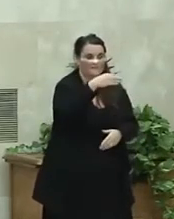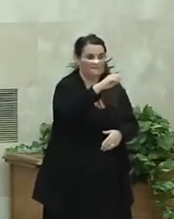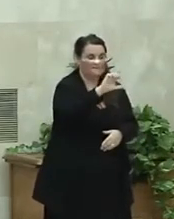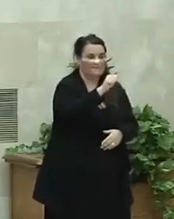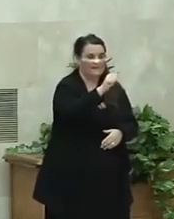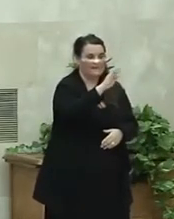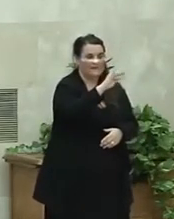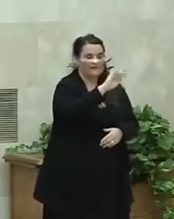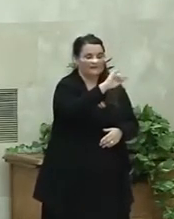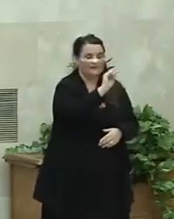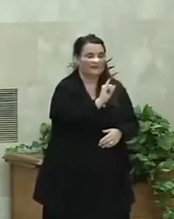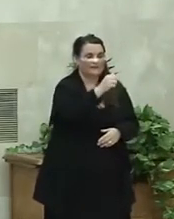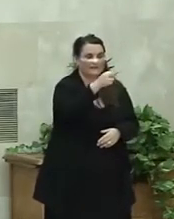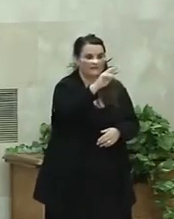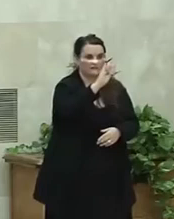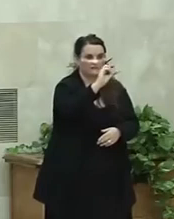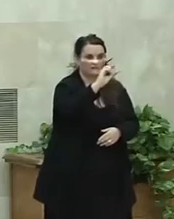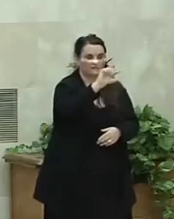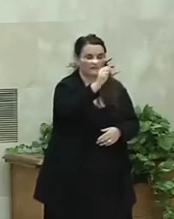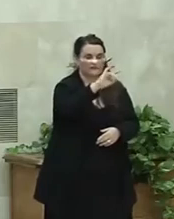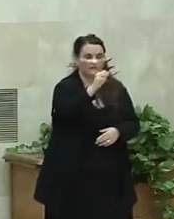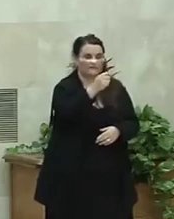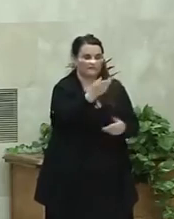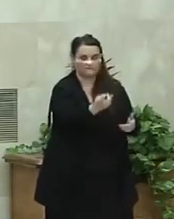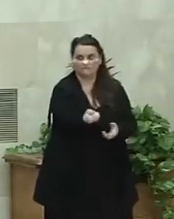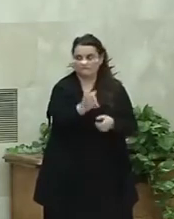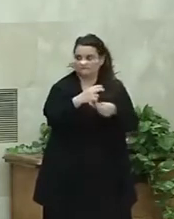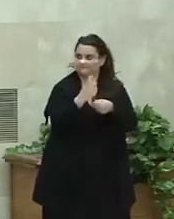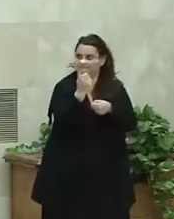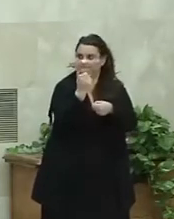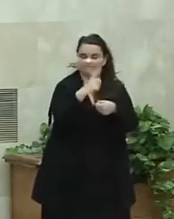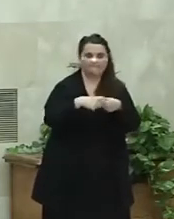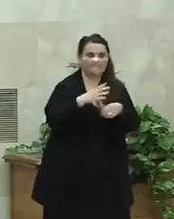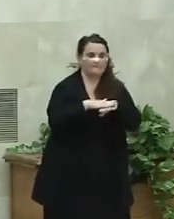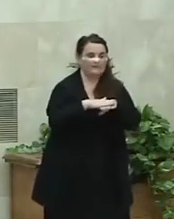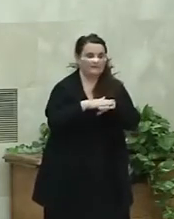¡Gracias! ¡Gracias! ¡Gracias!